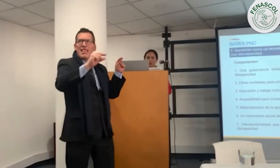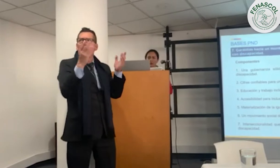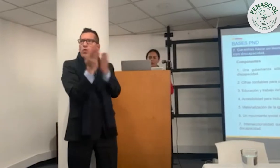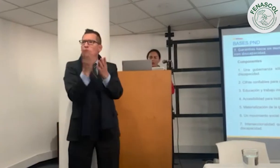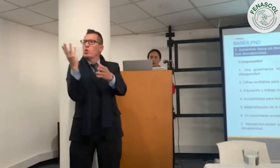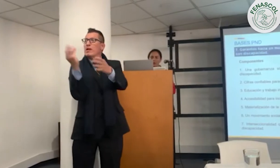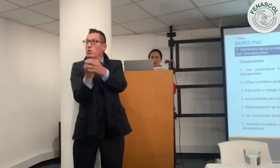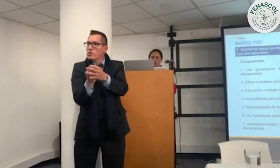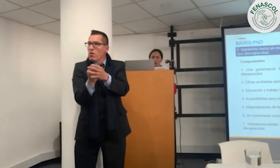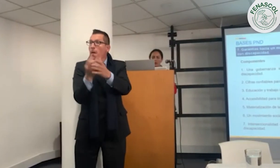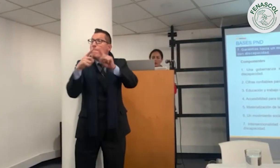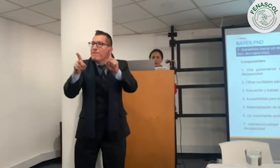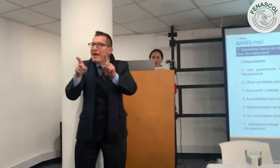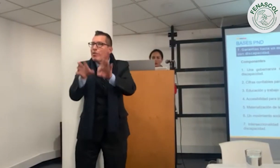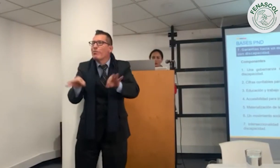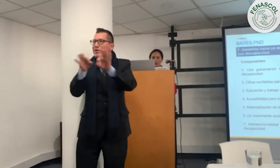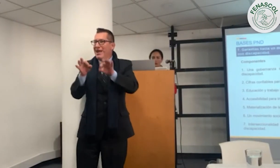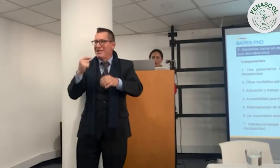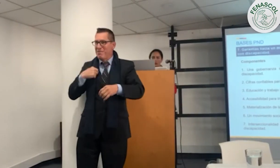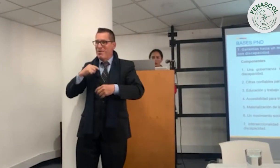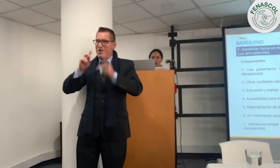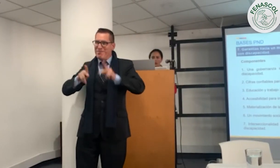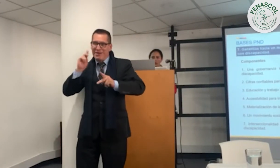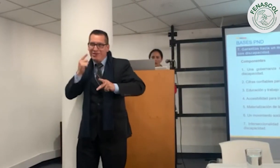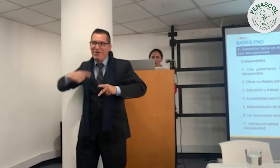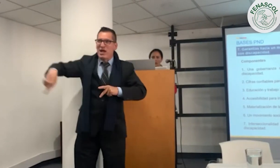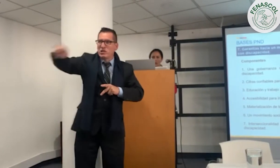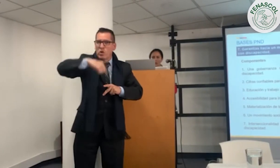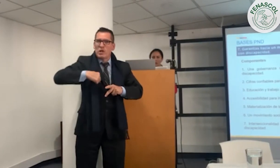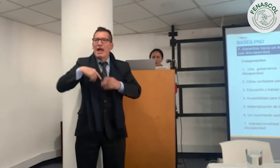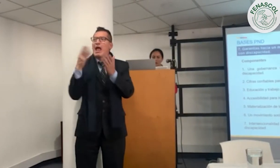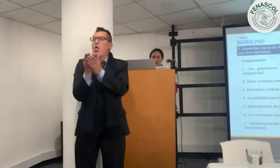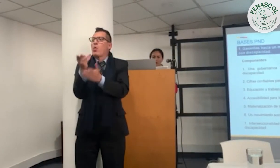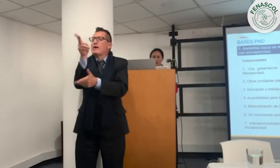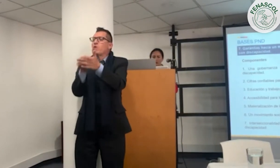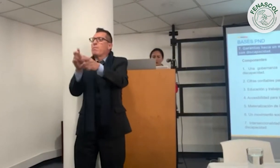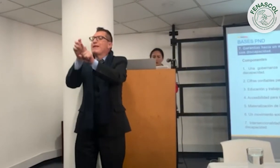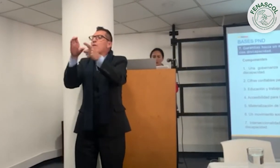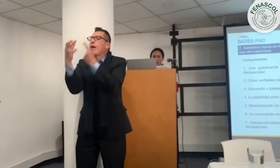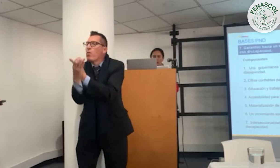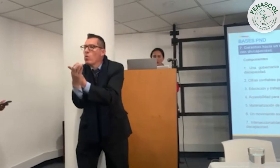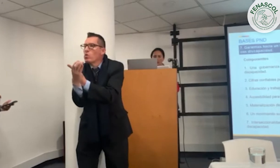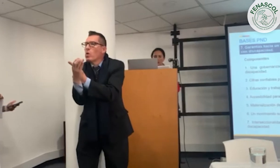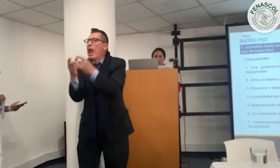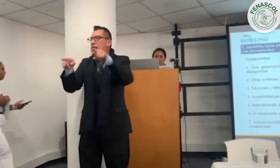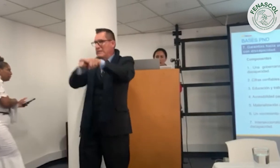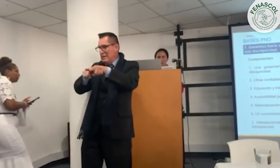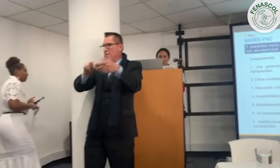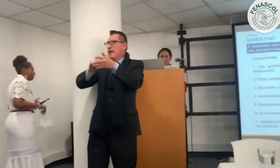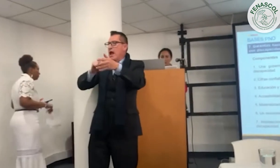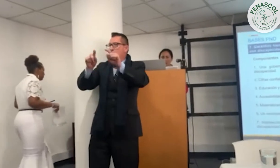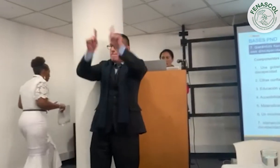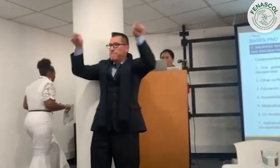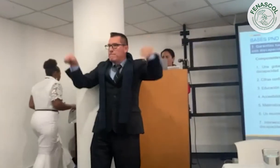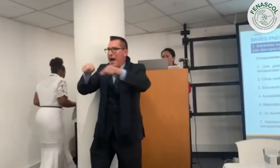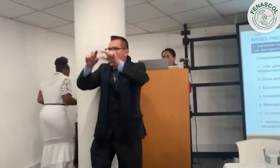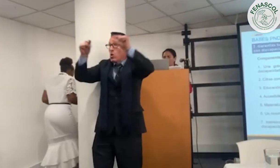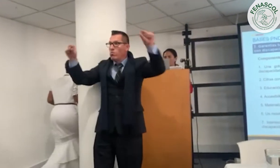inclusiva para personas sordas, con un enfoque bilingüe y bicultural como marco, en la educación no se puede dejar de lado.